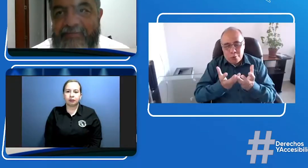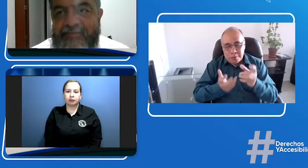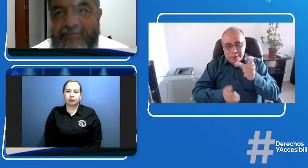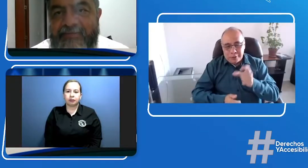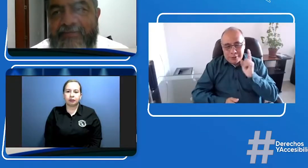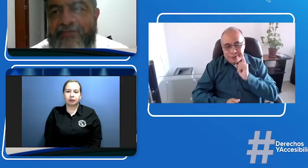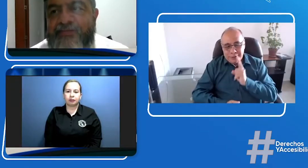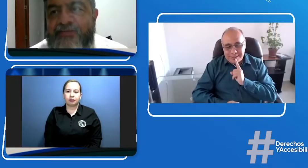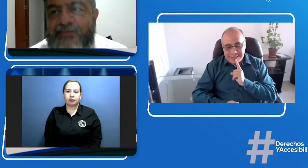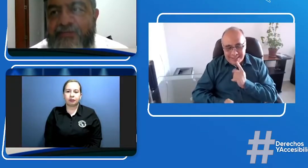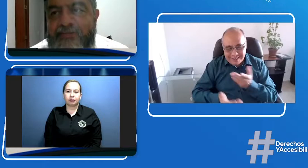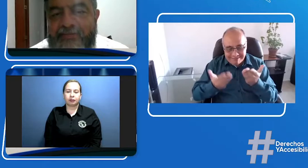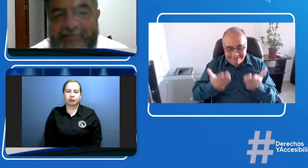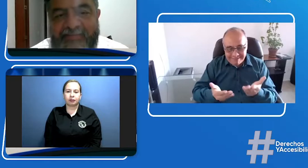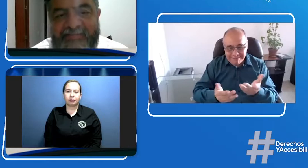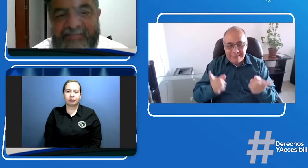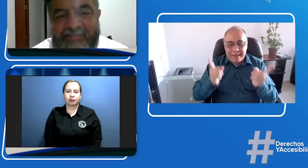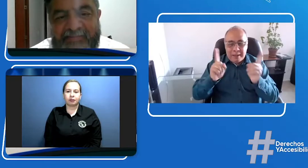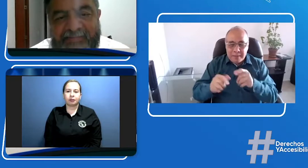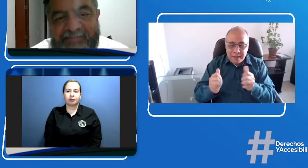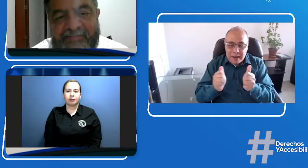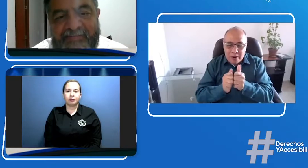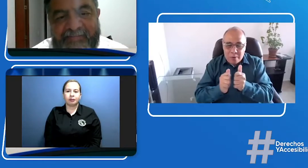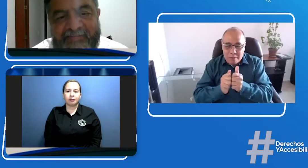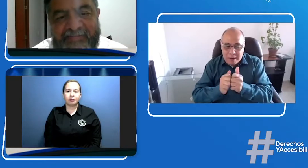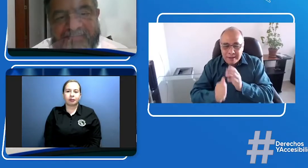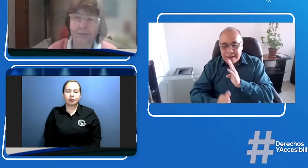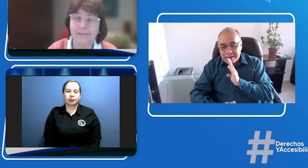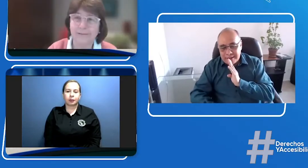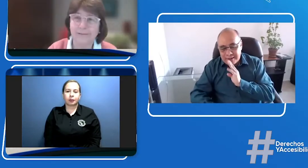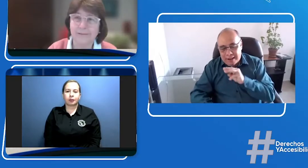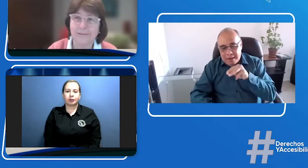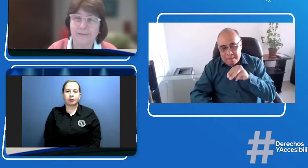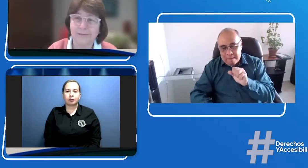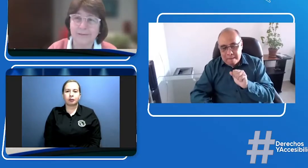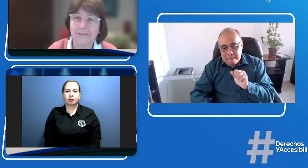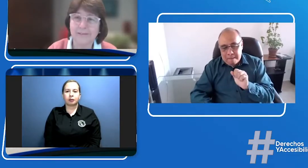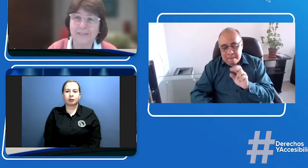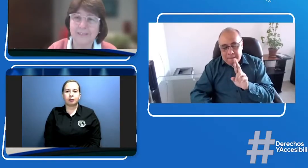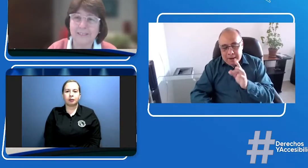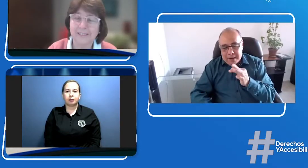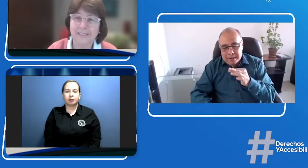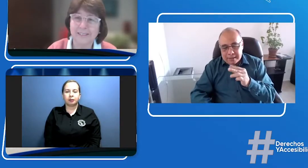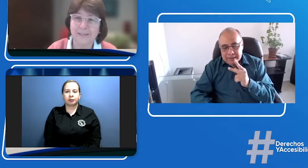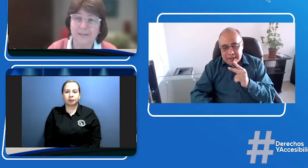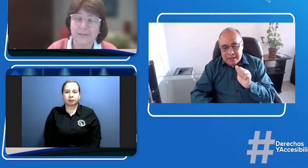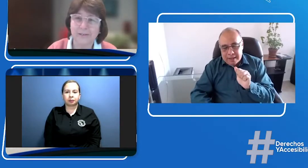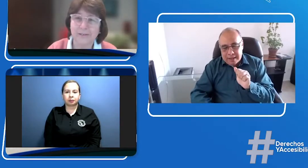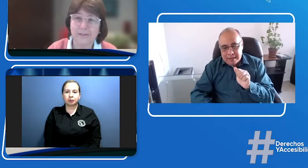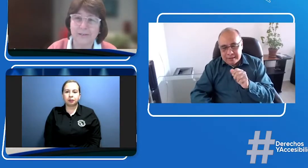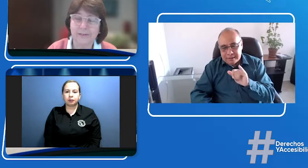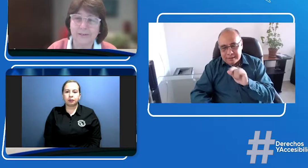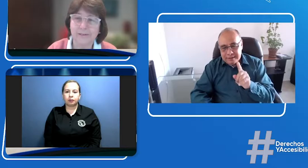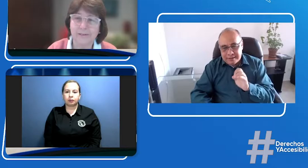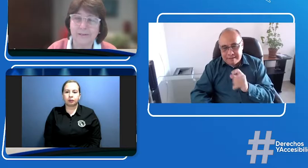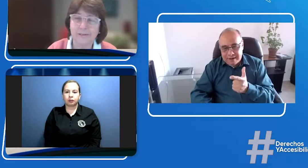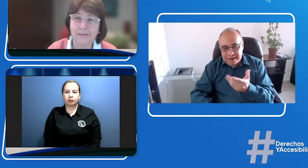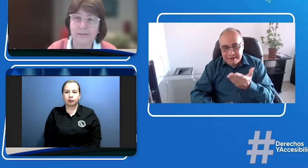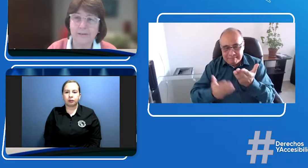Ok, perfecto. Bienvenido entonces al mundo de las personas sordas. Y pues con nosotros también está Martay